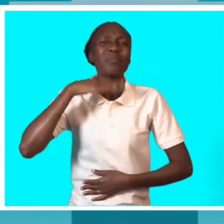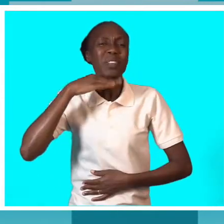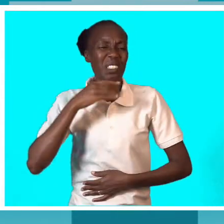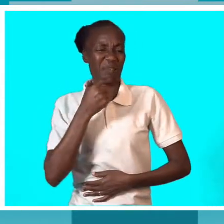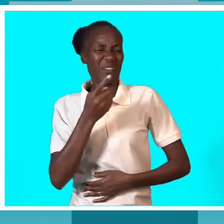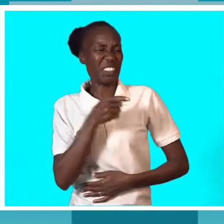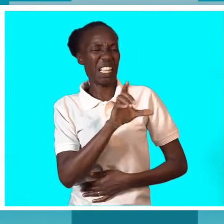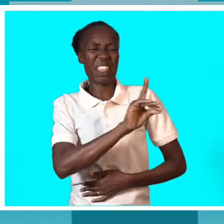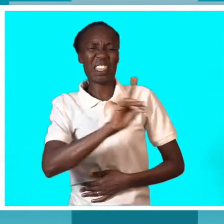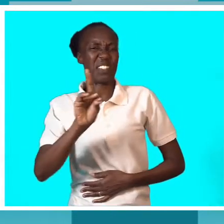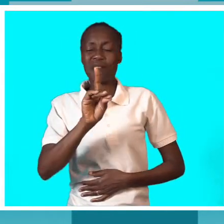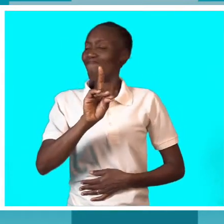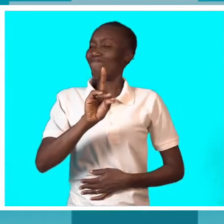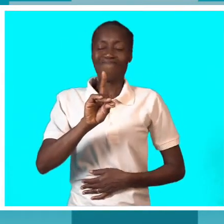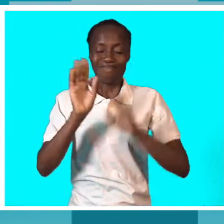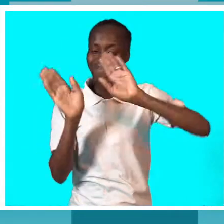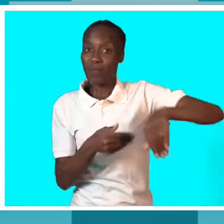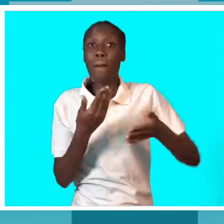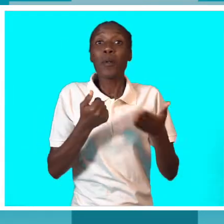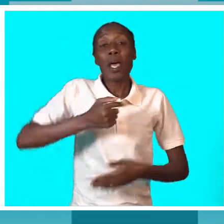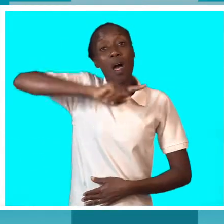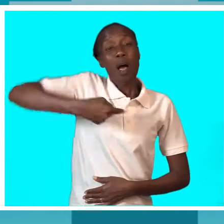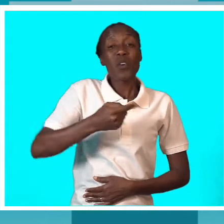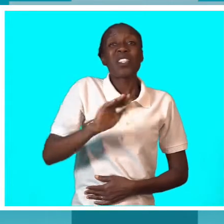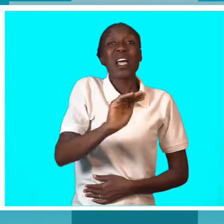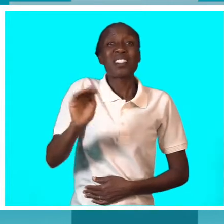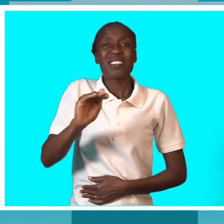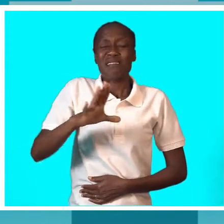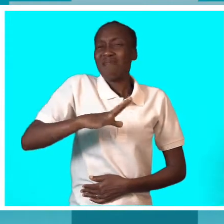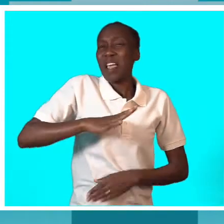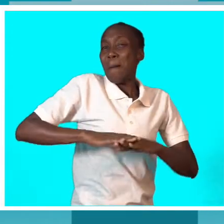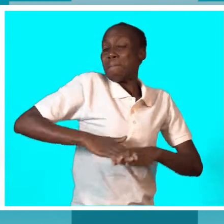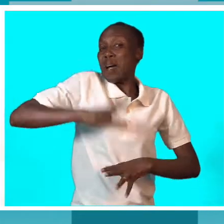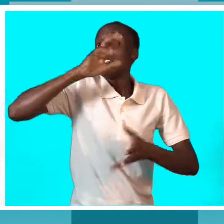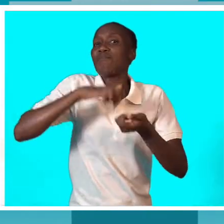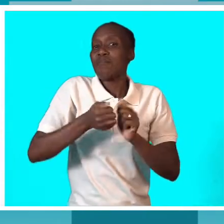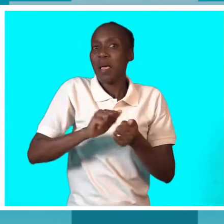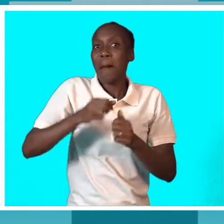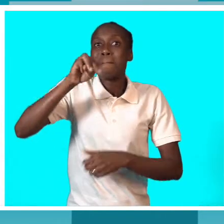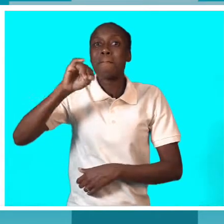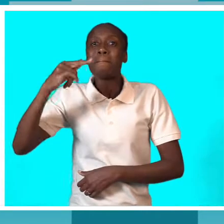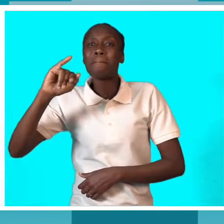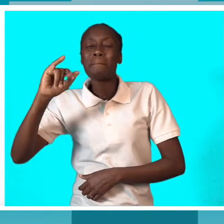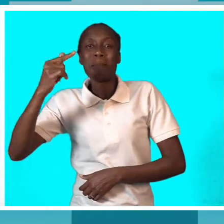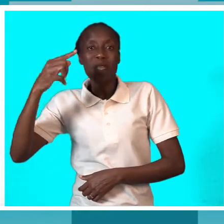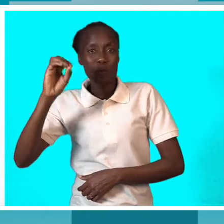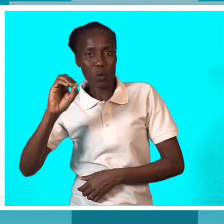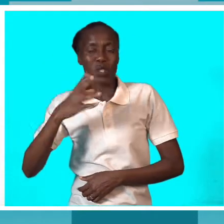é muito de mitos à volta da pessoa com deficiência. Então, é preciso tirar esses mitos e este é o papel da